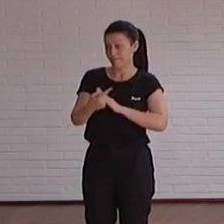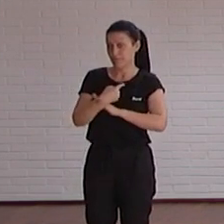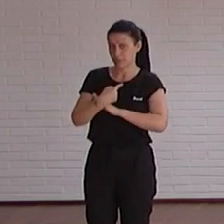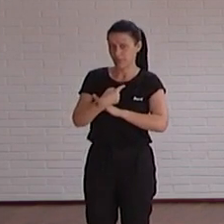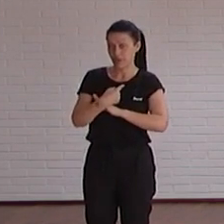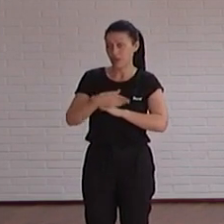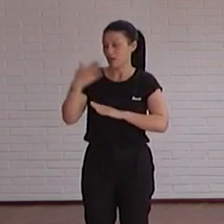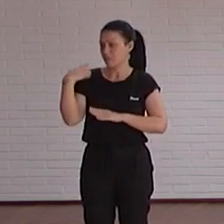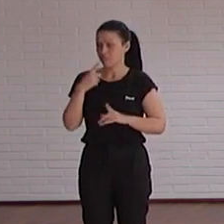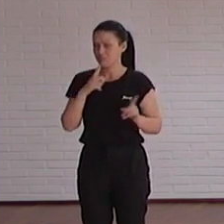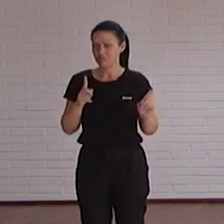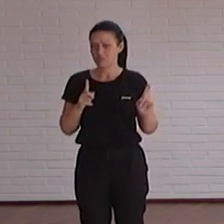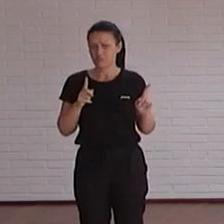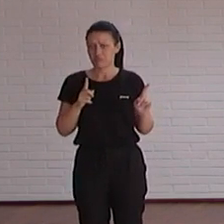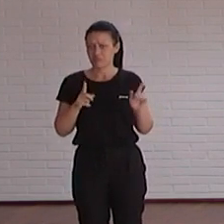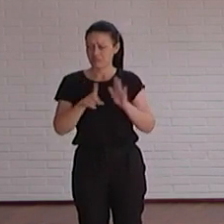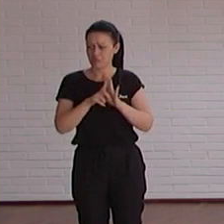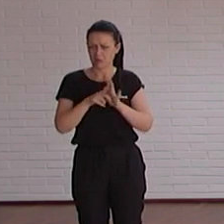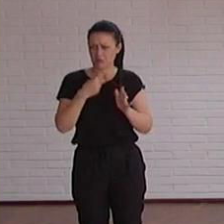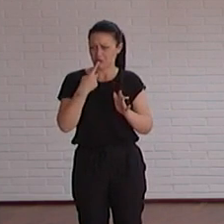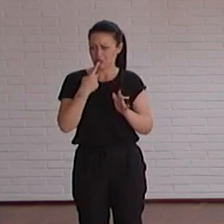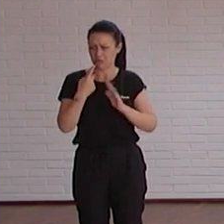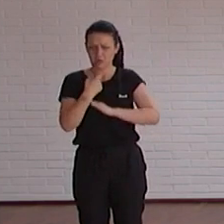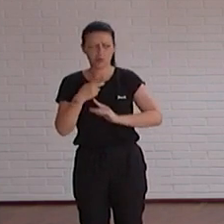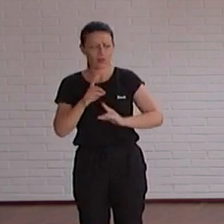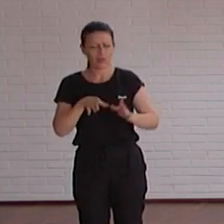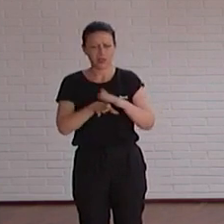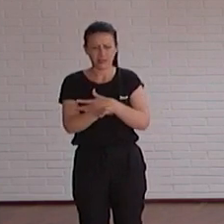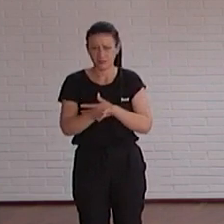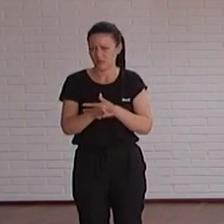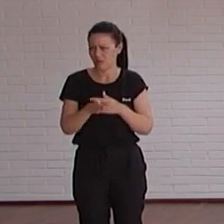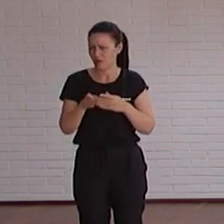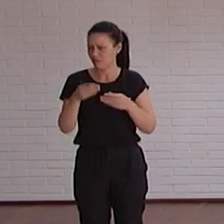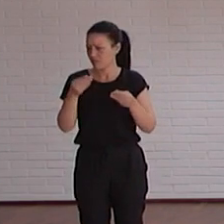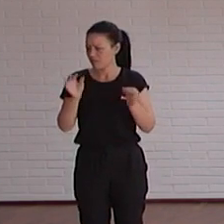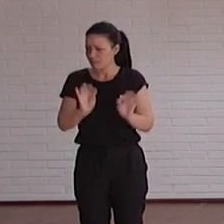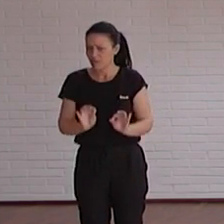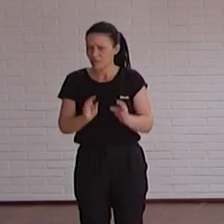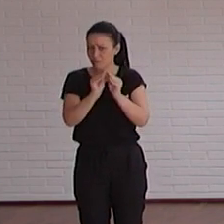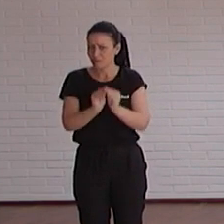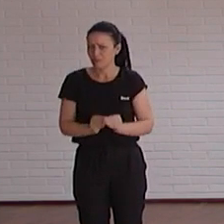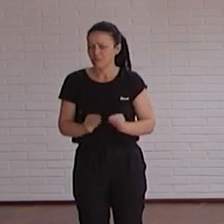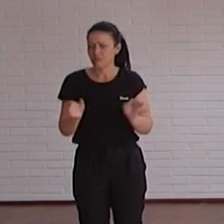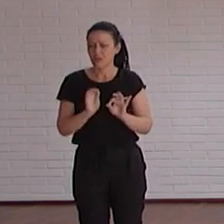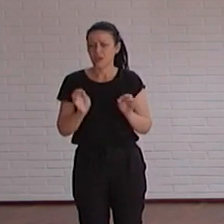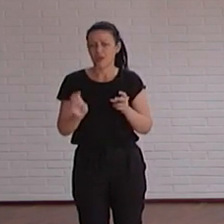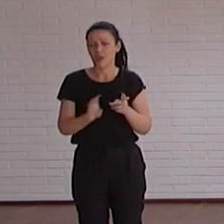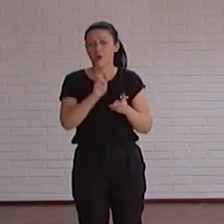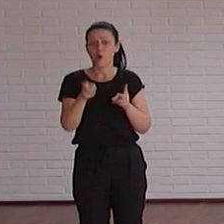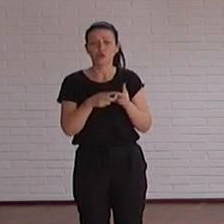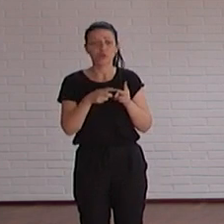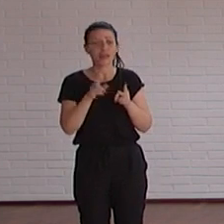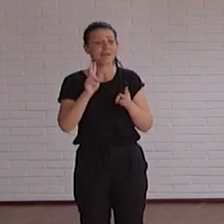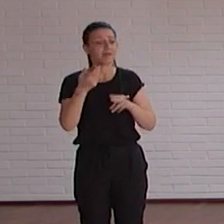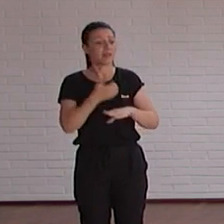antes era imposible lo decíamos y nadie cumplía ni nos entregaba nada accesible ahora sí otro hito para mí importante y aquí que están los vicerectores